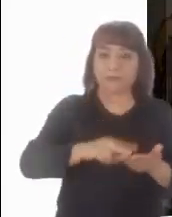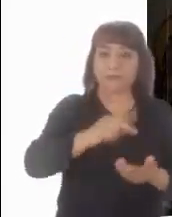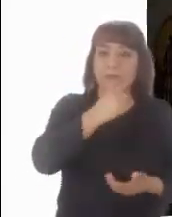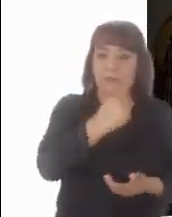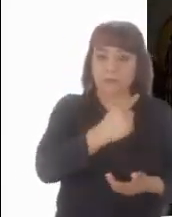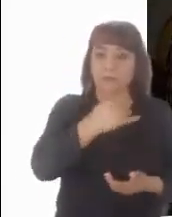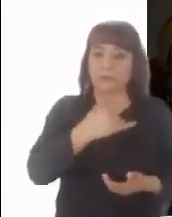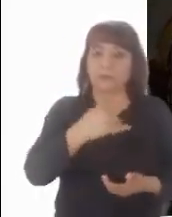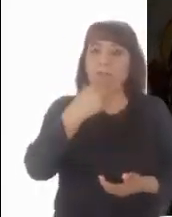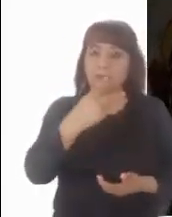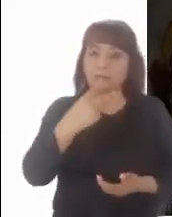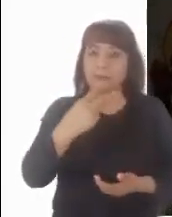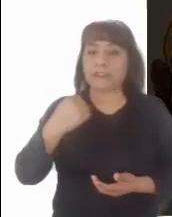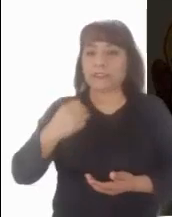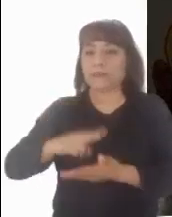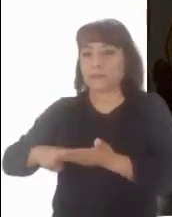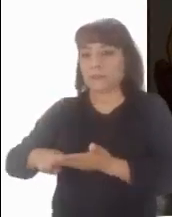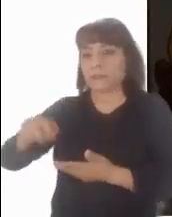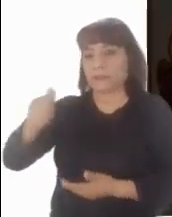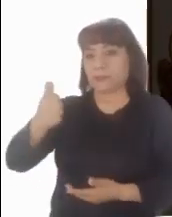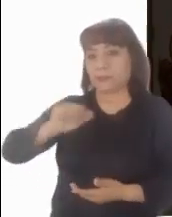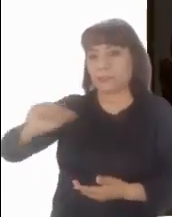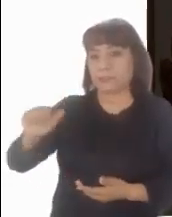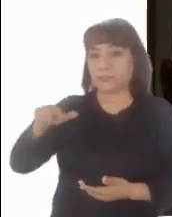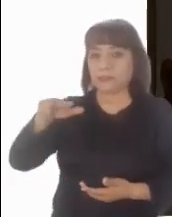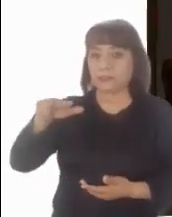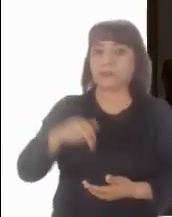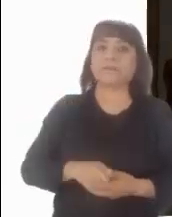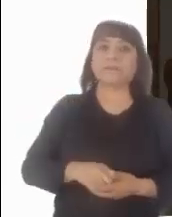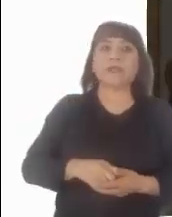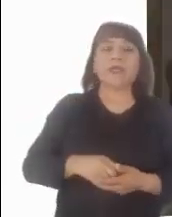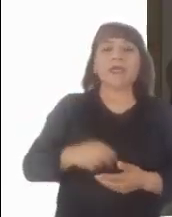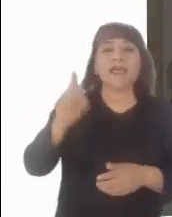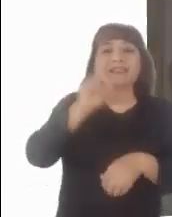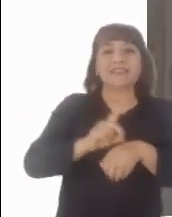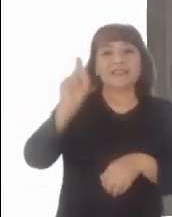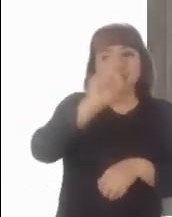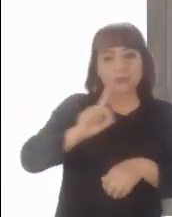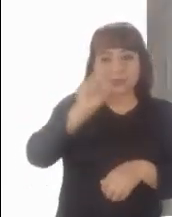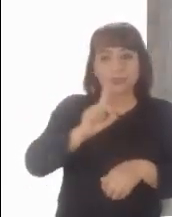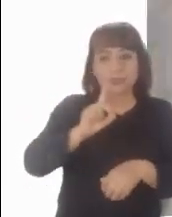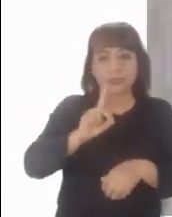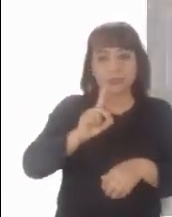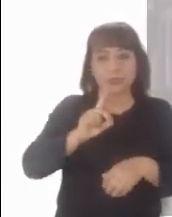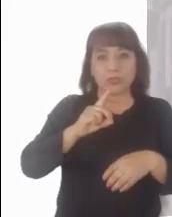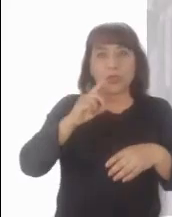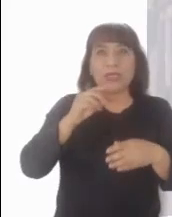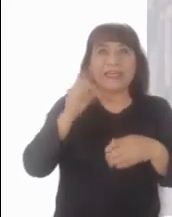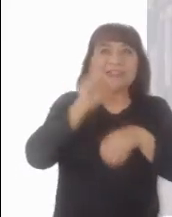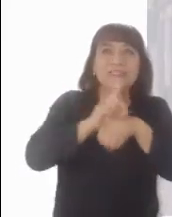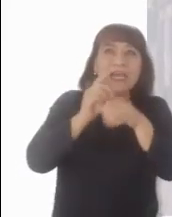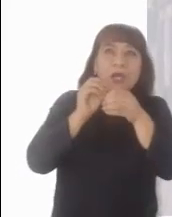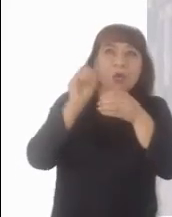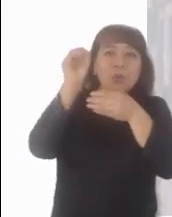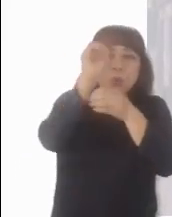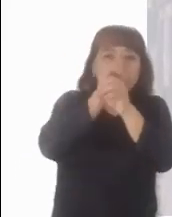versículos 1 y 2, y del 11 al 18. El primer día después del sábado, estando todavía